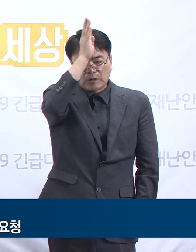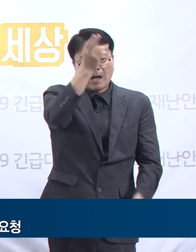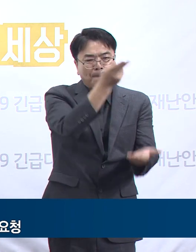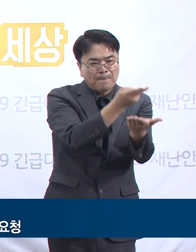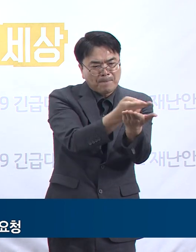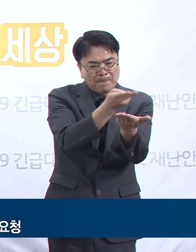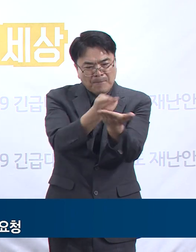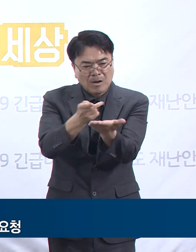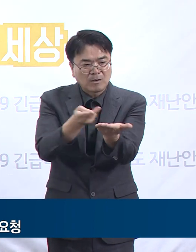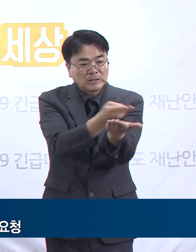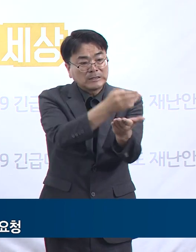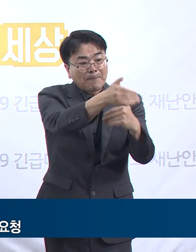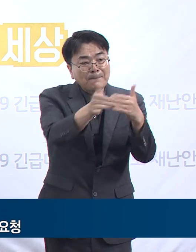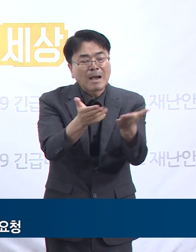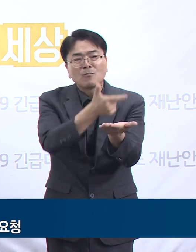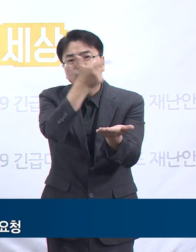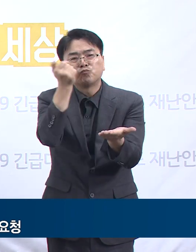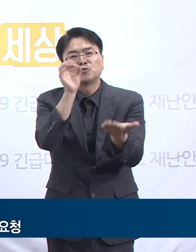크다는 것입니다.